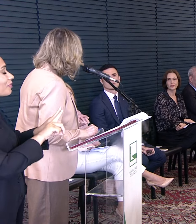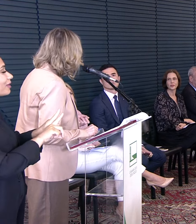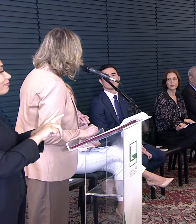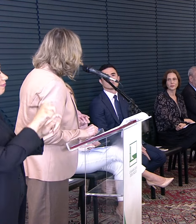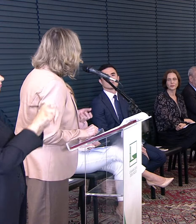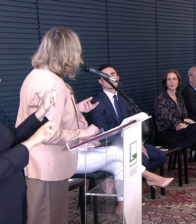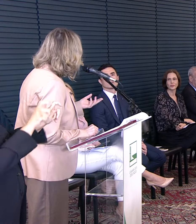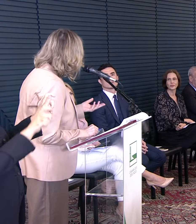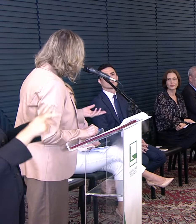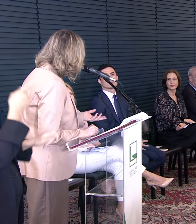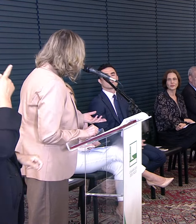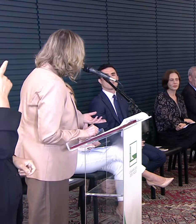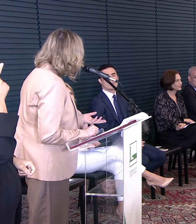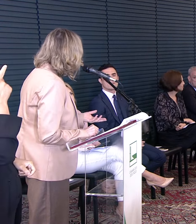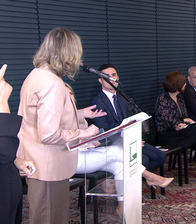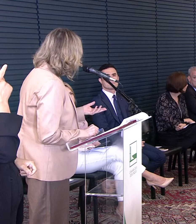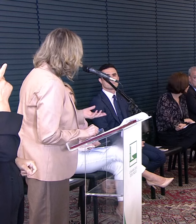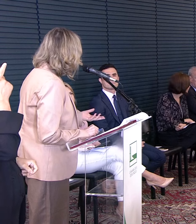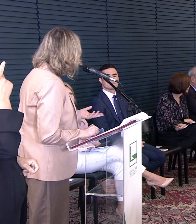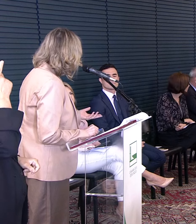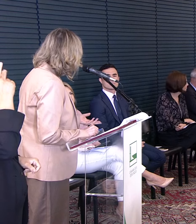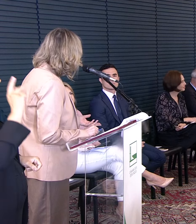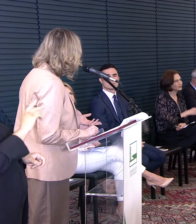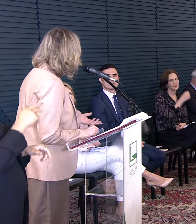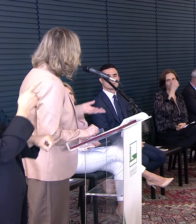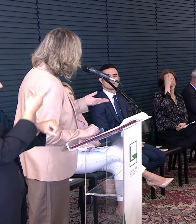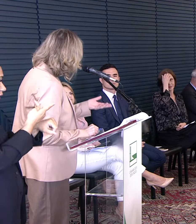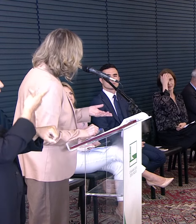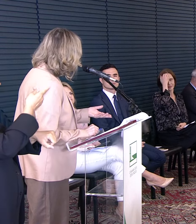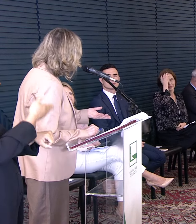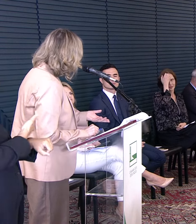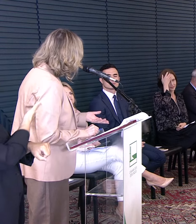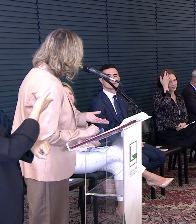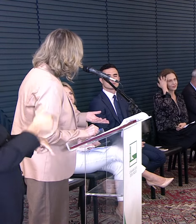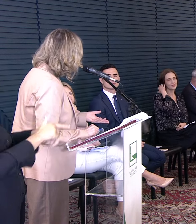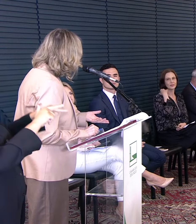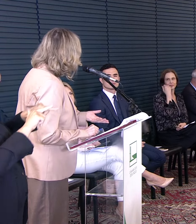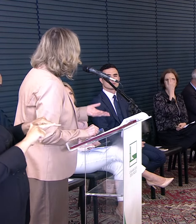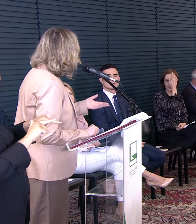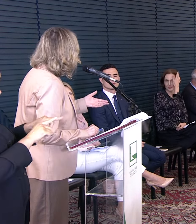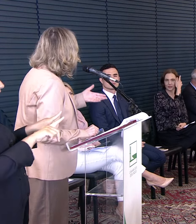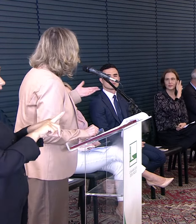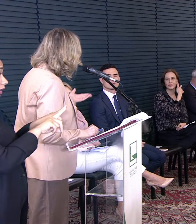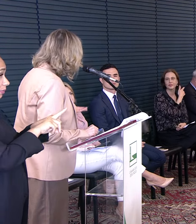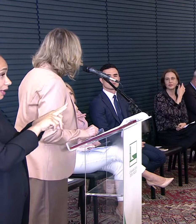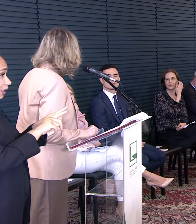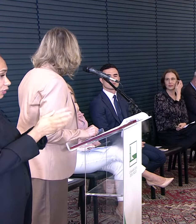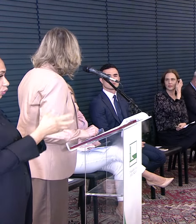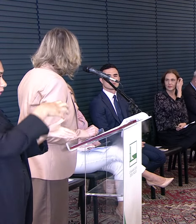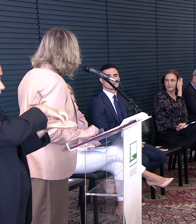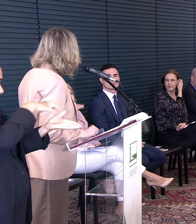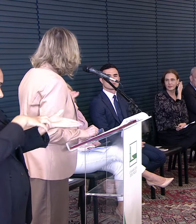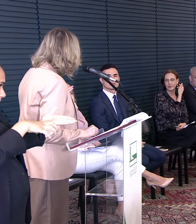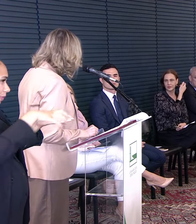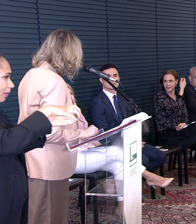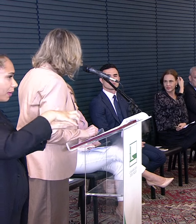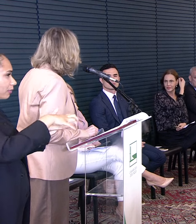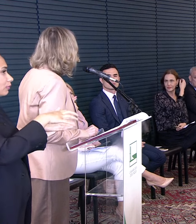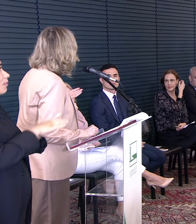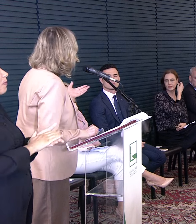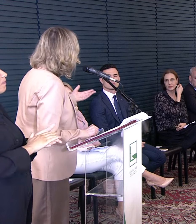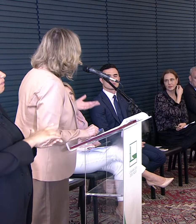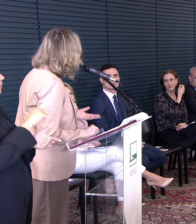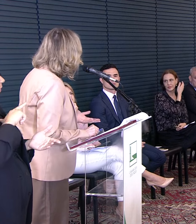Este reconhecimento Aos senhores e senhoras E as suas instituições Foi distinguido nesta casa Pelos